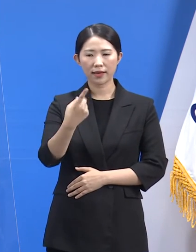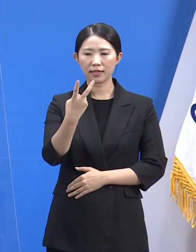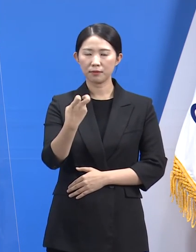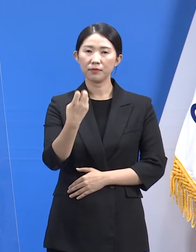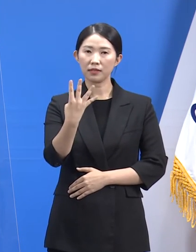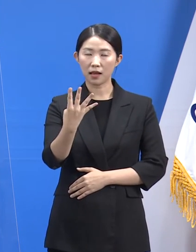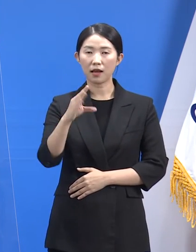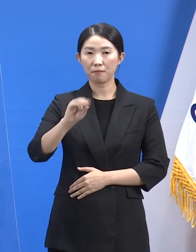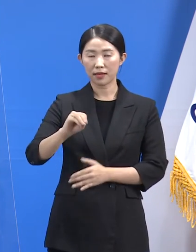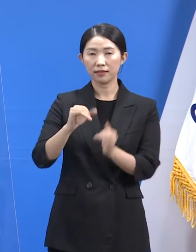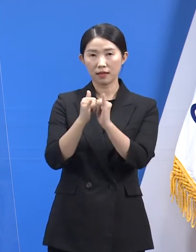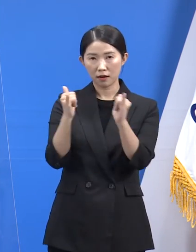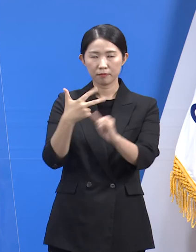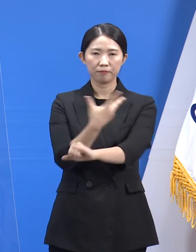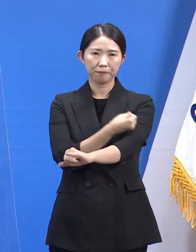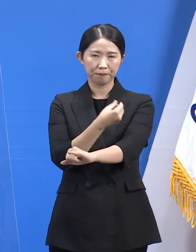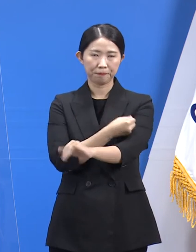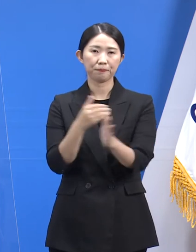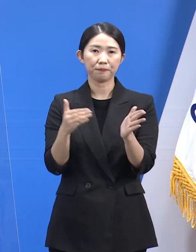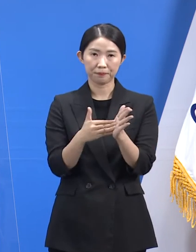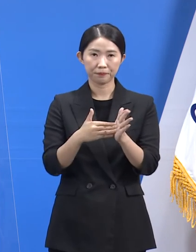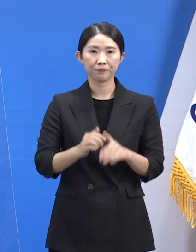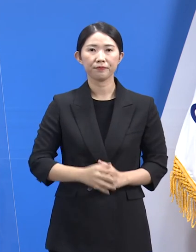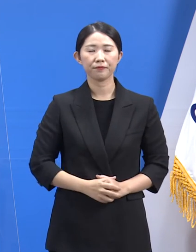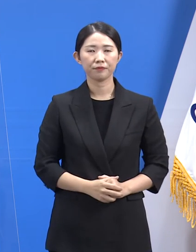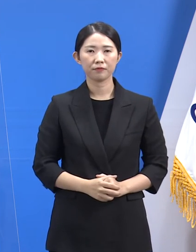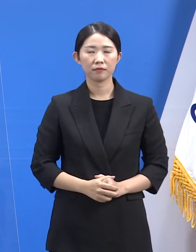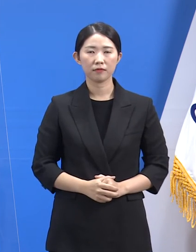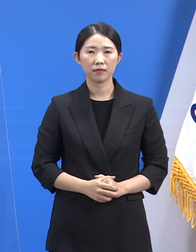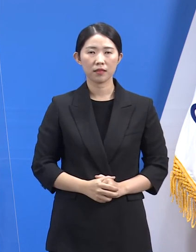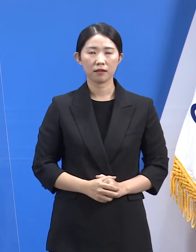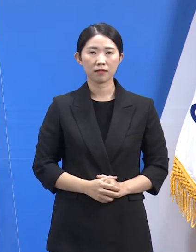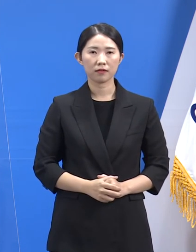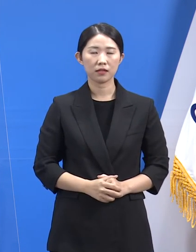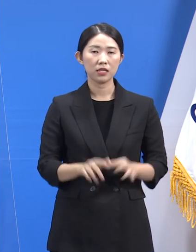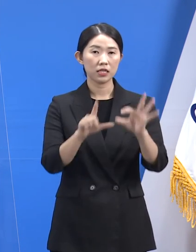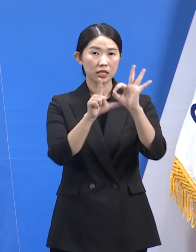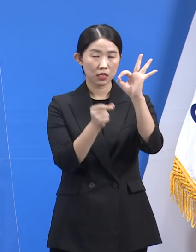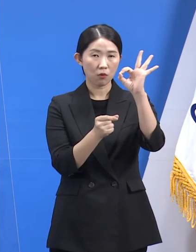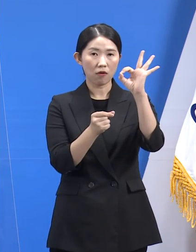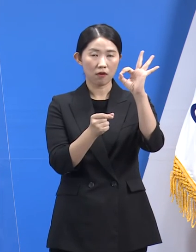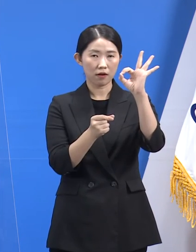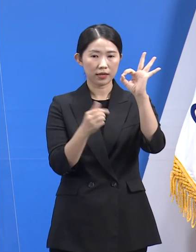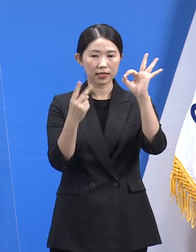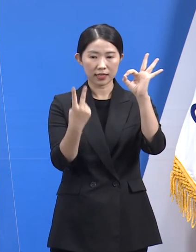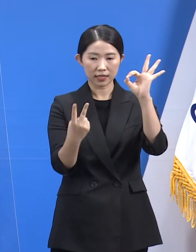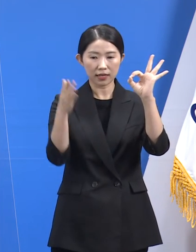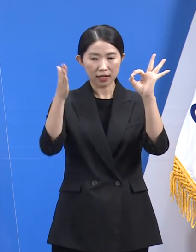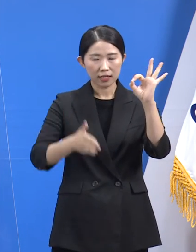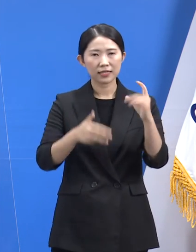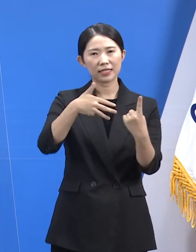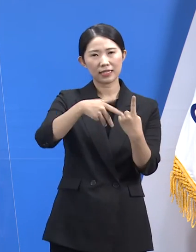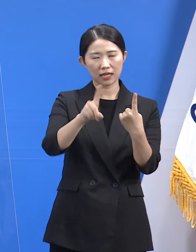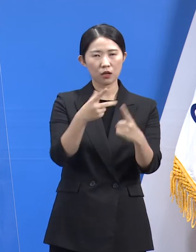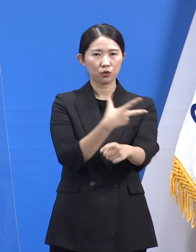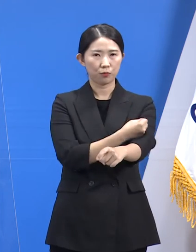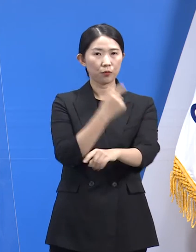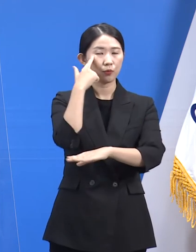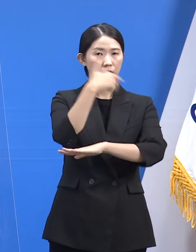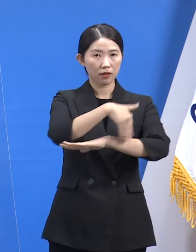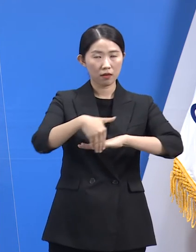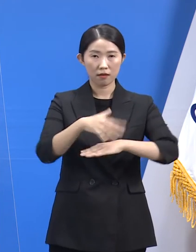,923명이 접종하였습니다. 10월 2일까지 1차 접종이 진행될 예정이며 미 예약자는